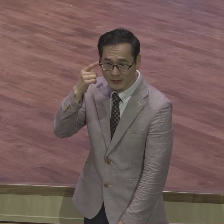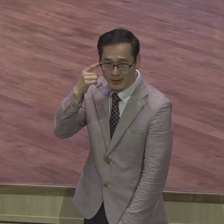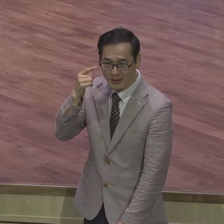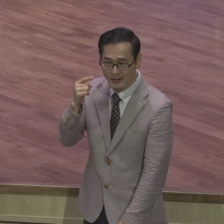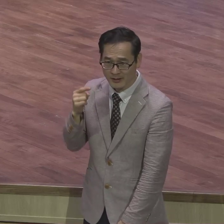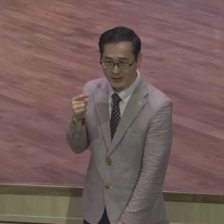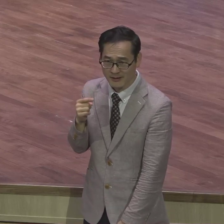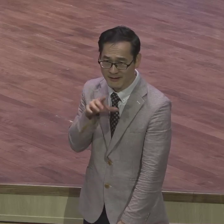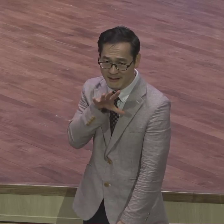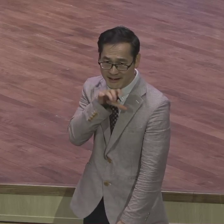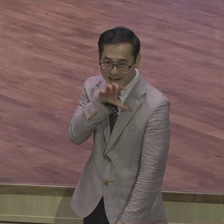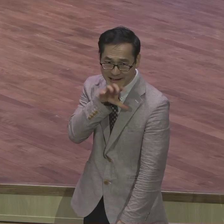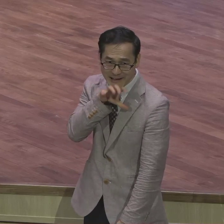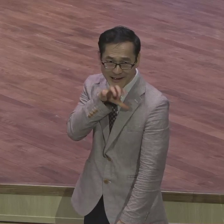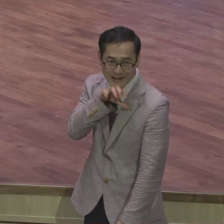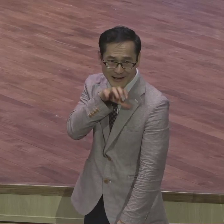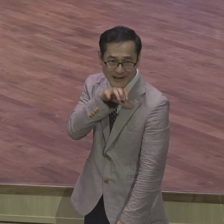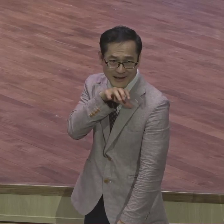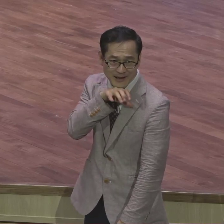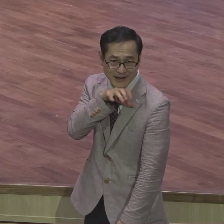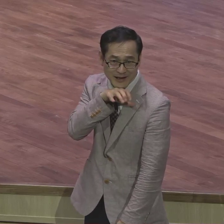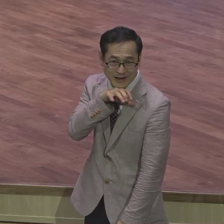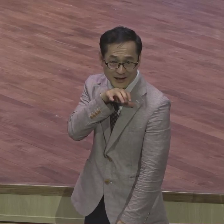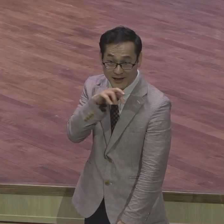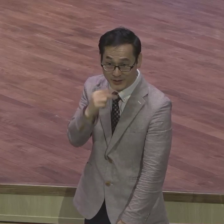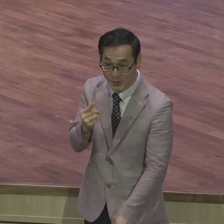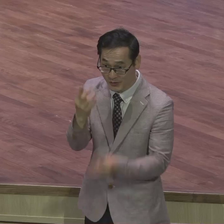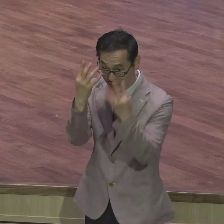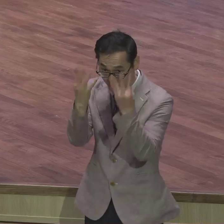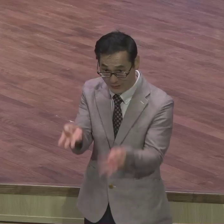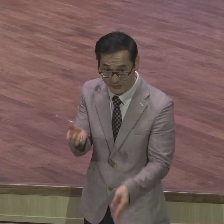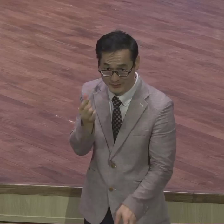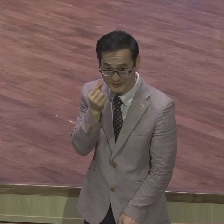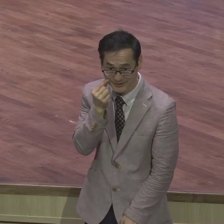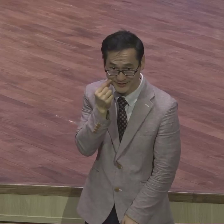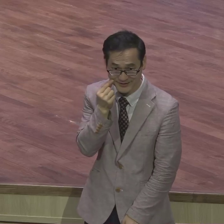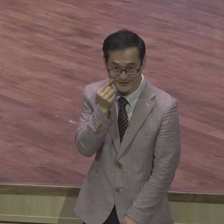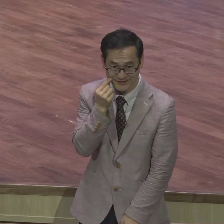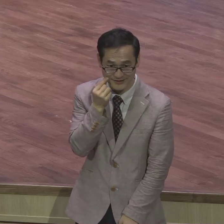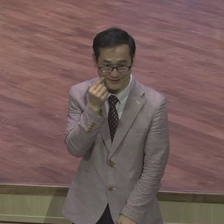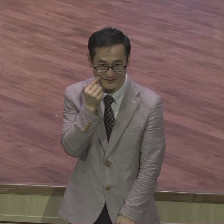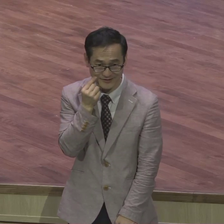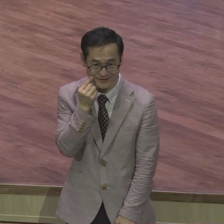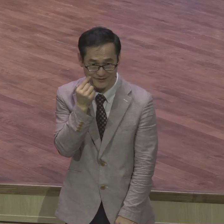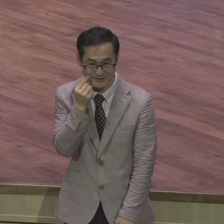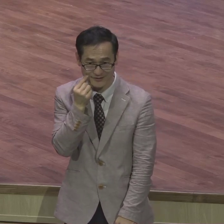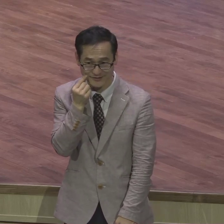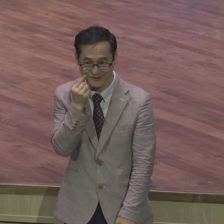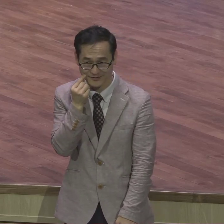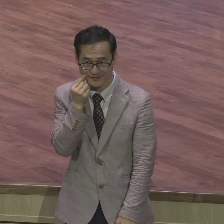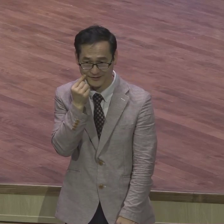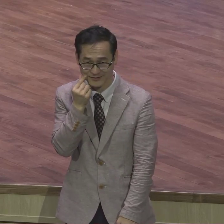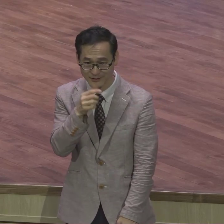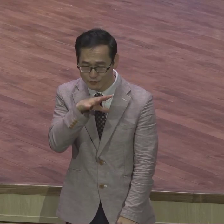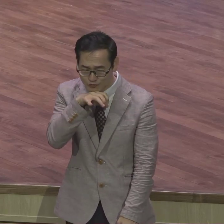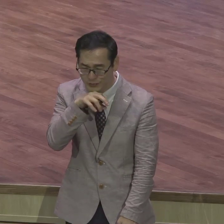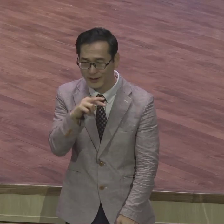아무리 소리 찔러도 소용없어요 불평 원망해도 소용없어요